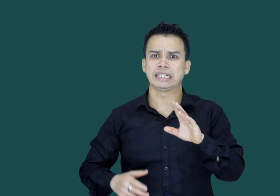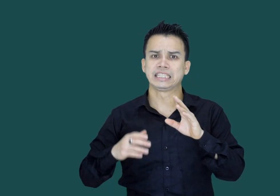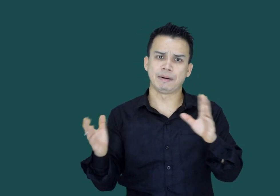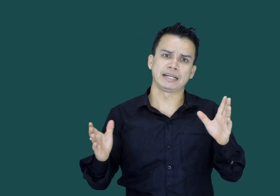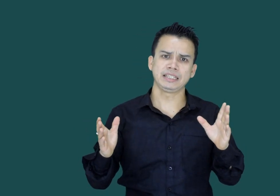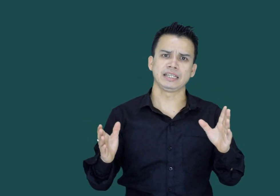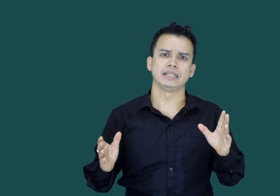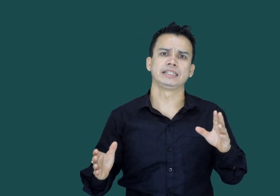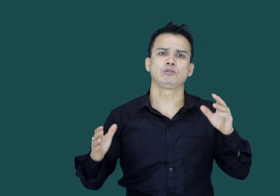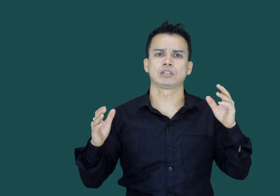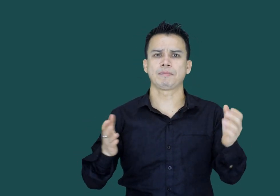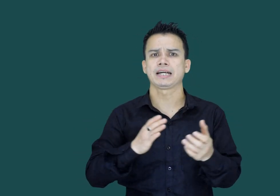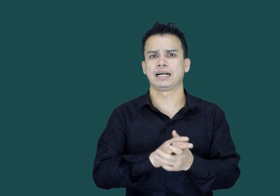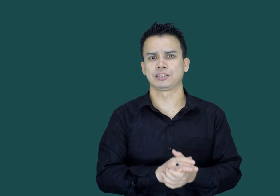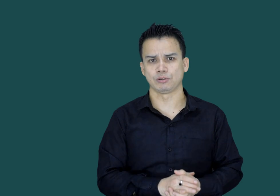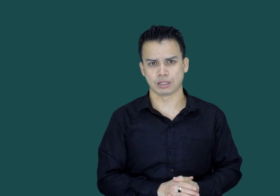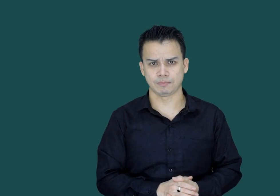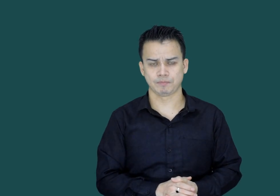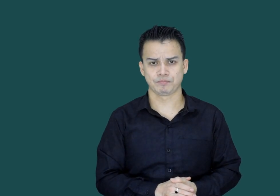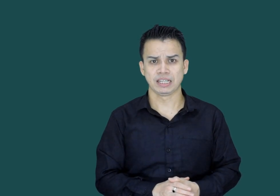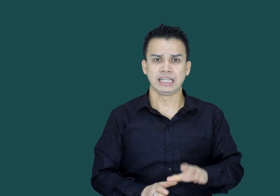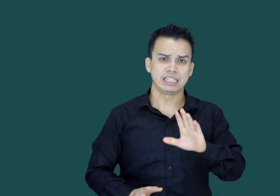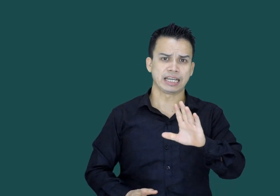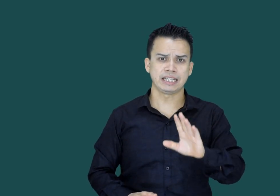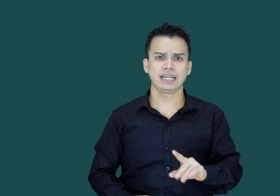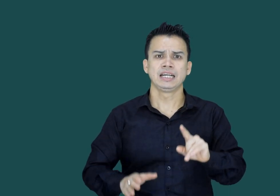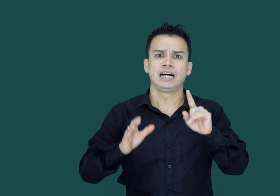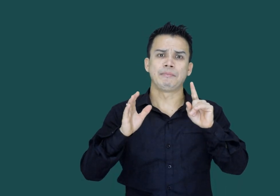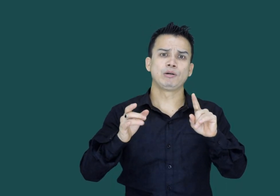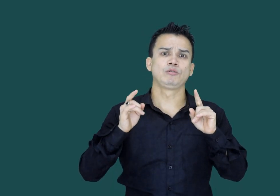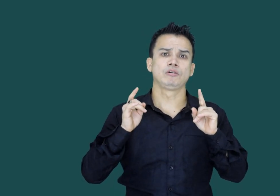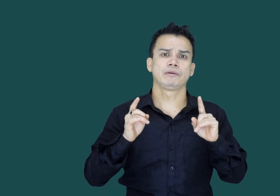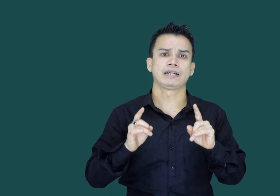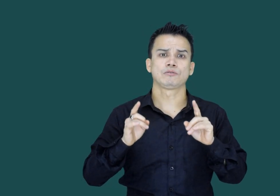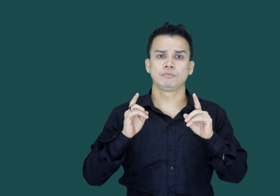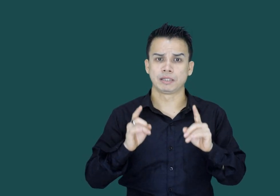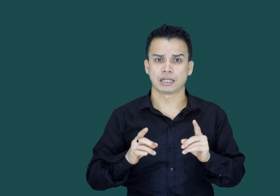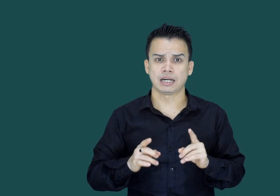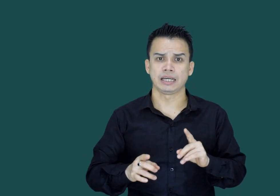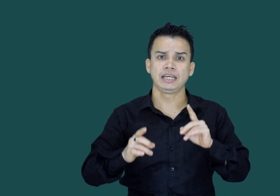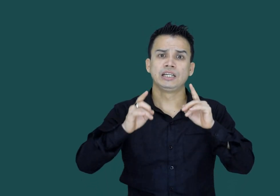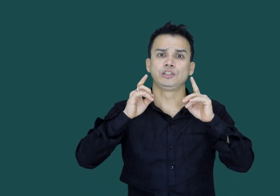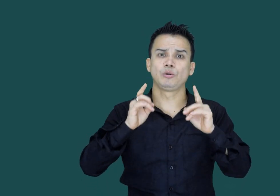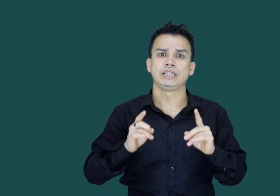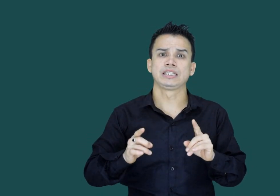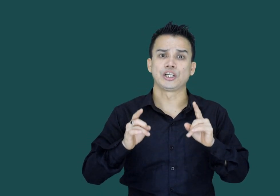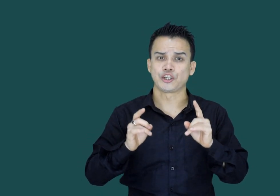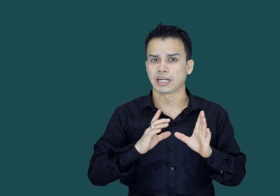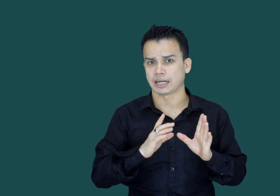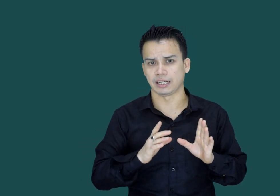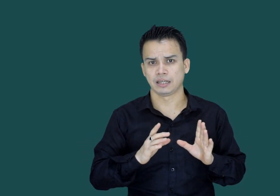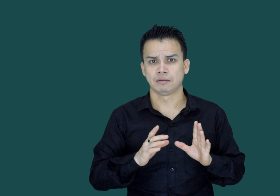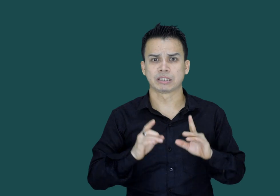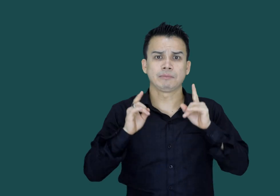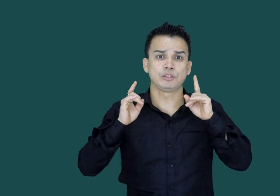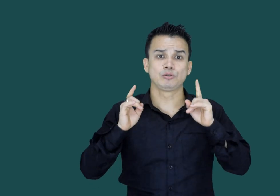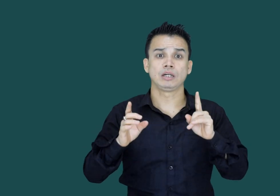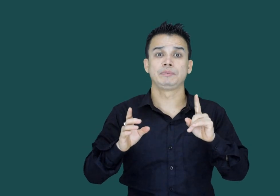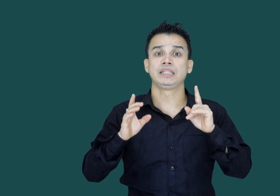ڈیمانی نہیں رہے گی تو سپلائی کہاں سے ہوگا اس کے لیے ہمیں ان نوجوانوں کو بچانا ہے جو ان کے شکار ہیں مطلب جو ابھی